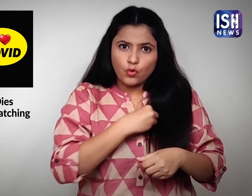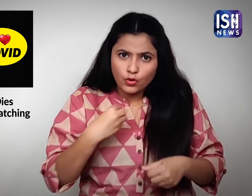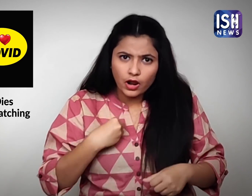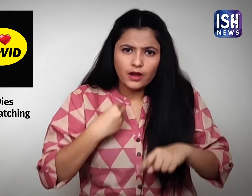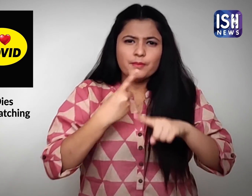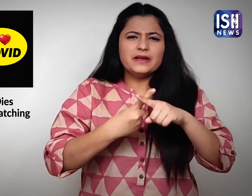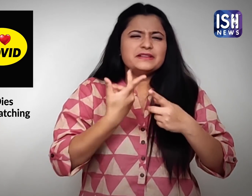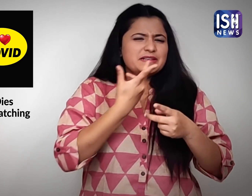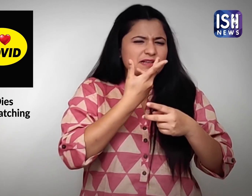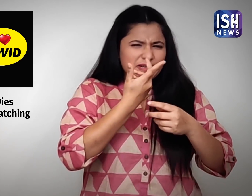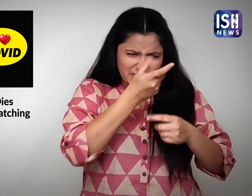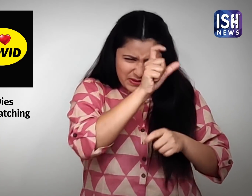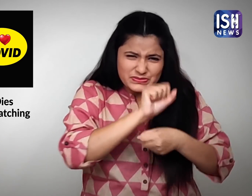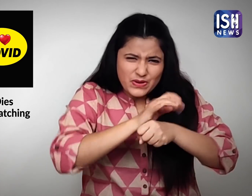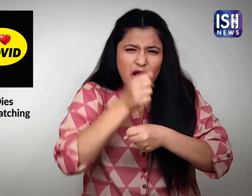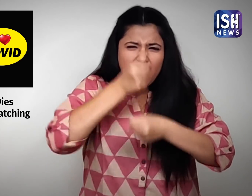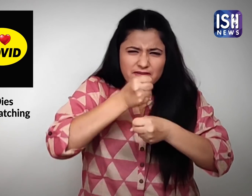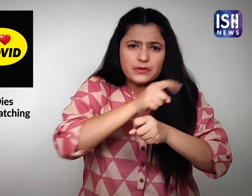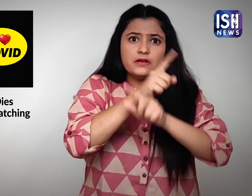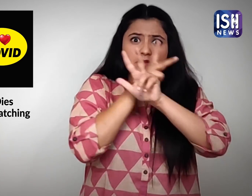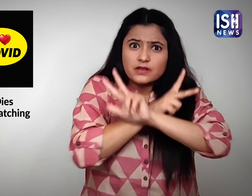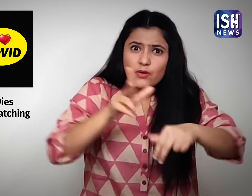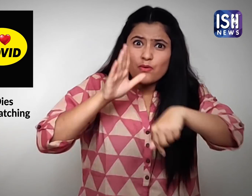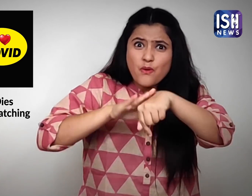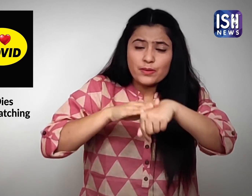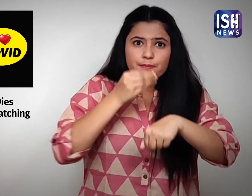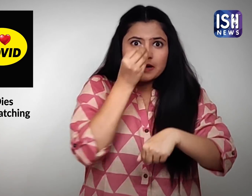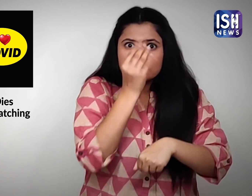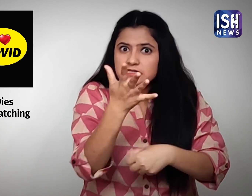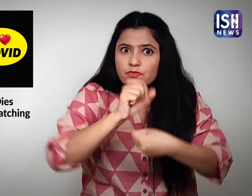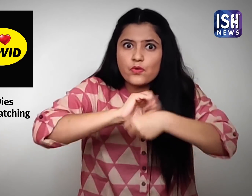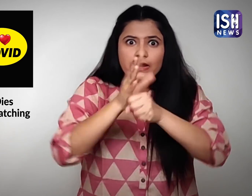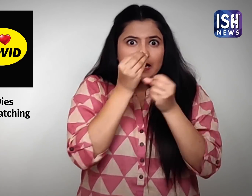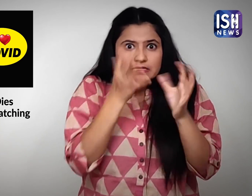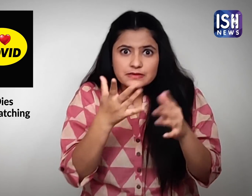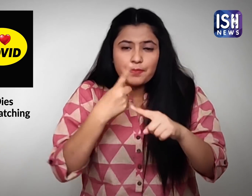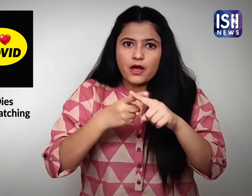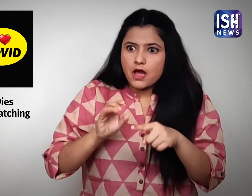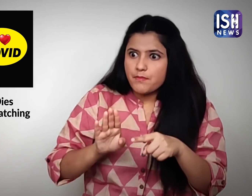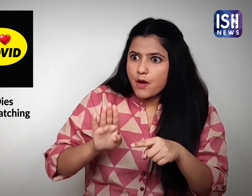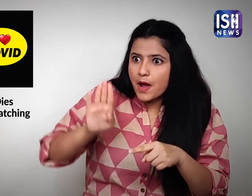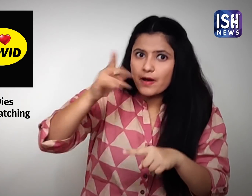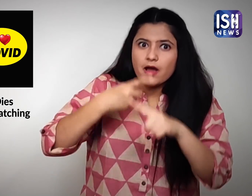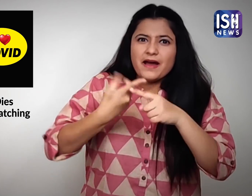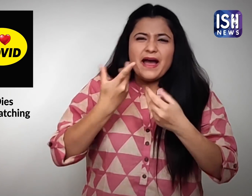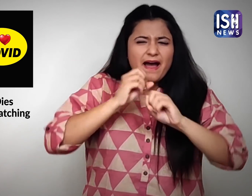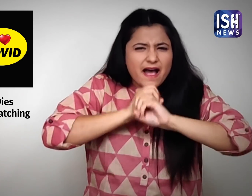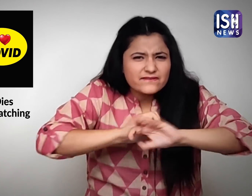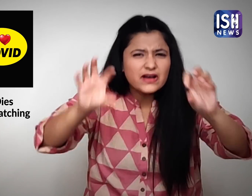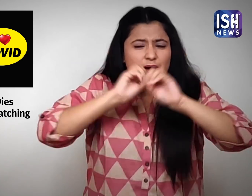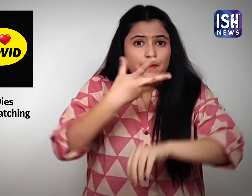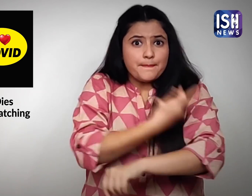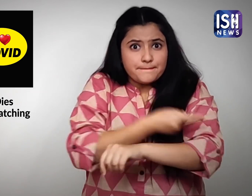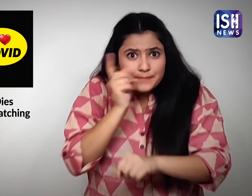कि डॉक्टरों, नर्सों और सरकार को संक्रमन से जूजना पड़ रहा है और लोगों को टीका लगवाने के लिए परोच्चाहित कर रहे है